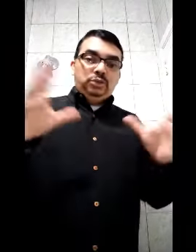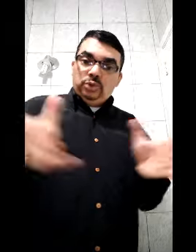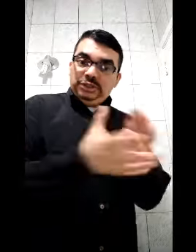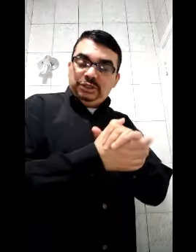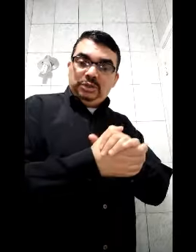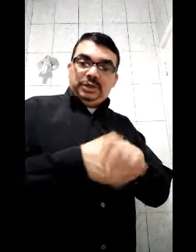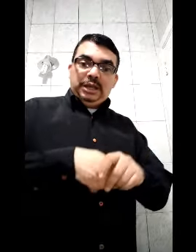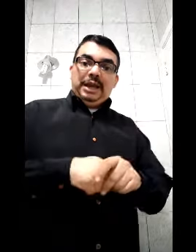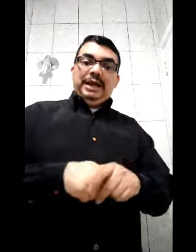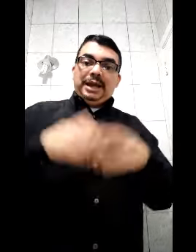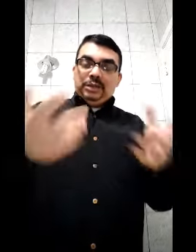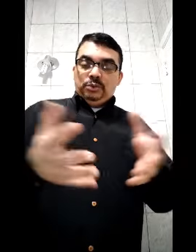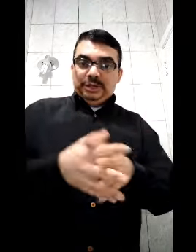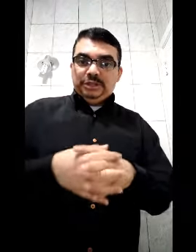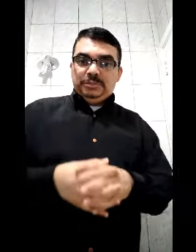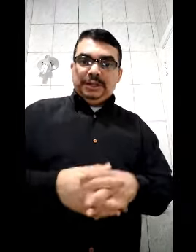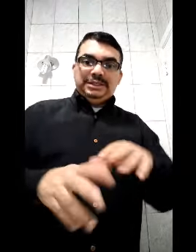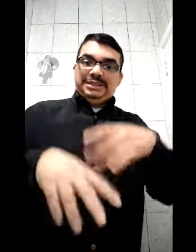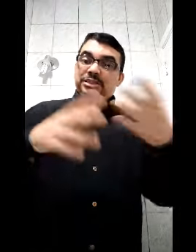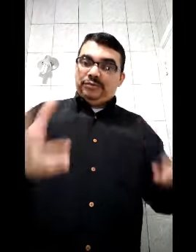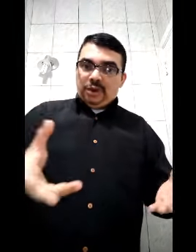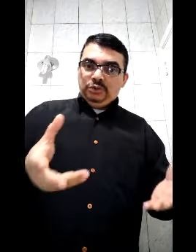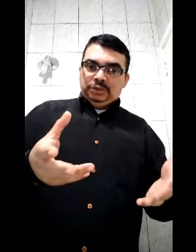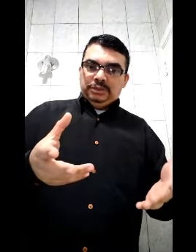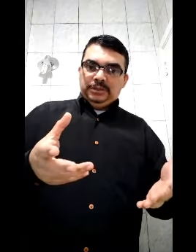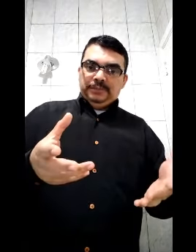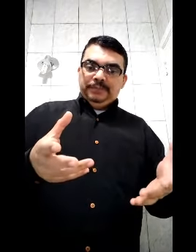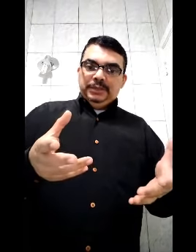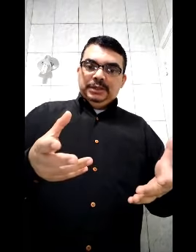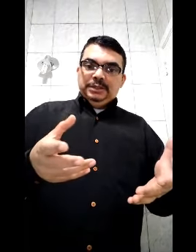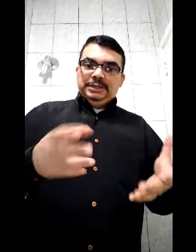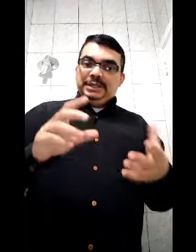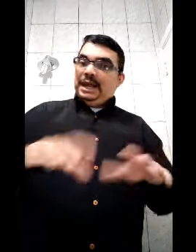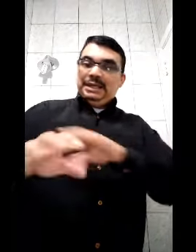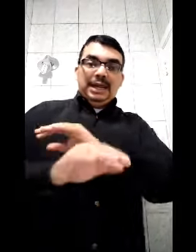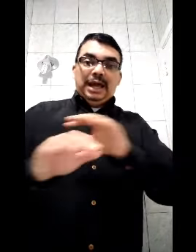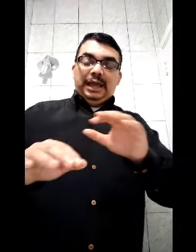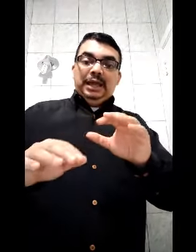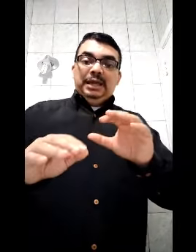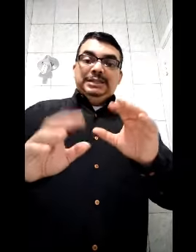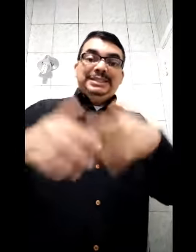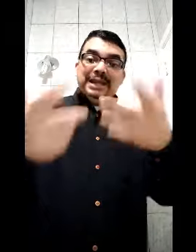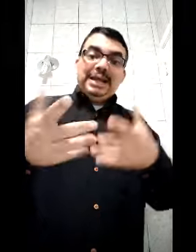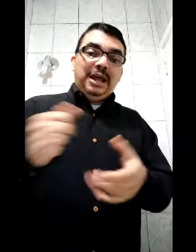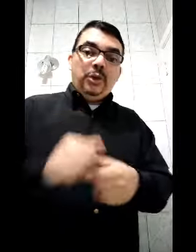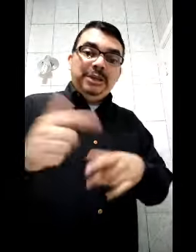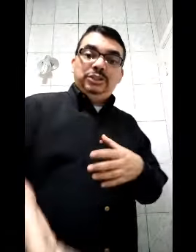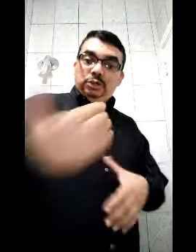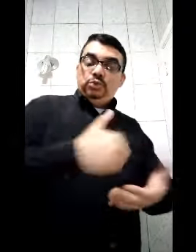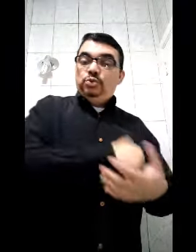que todo esse dinheiro que ela arrecada no Criança Esperança seja fraude? Será que ela realmente deduz